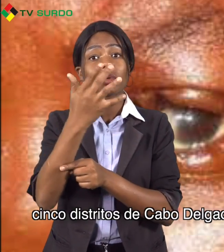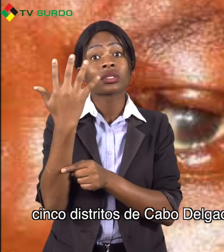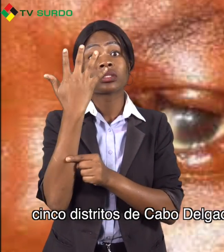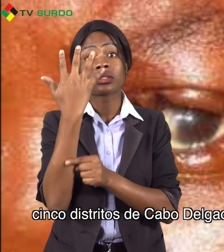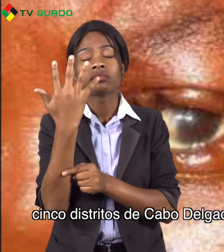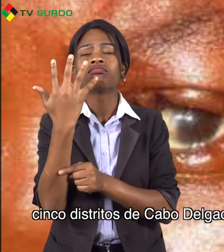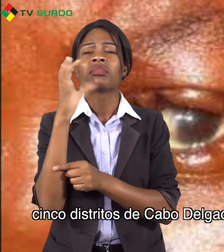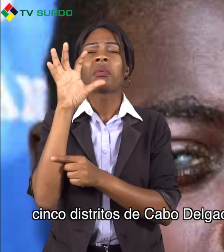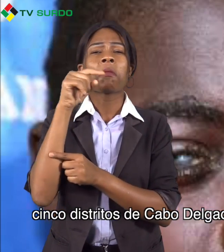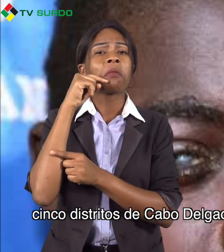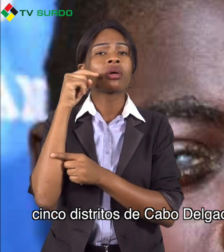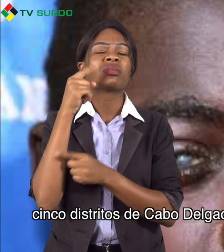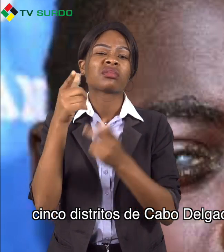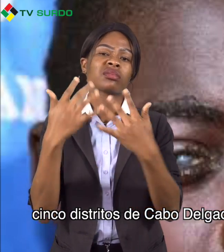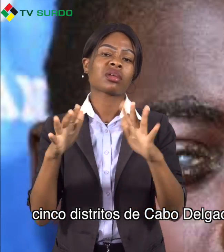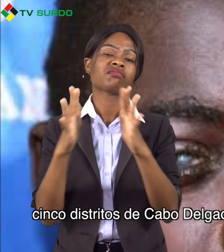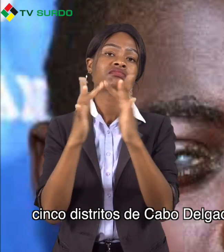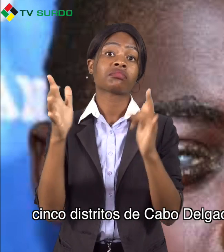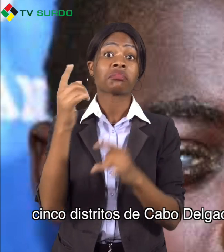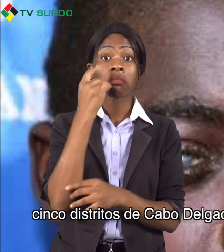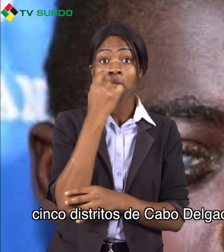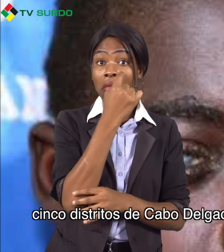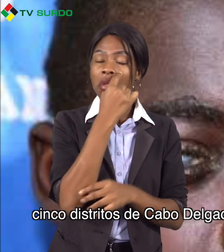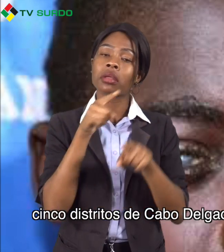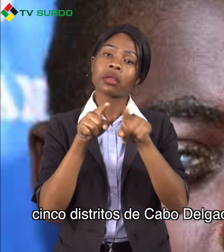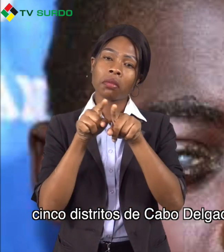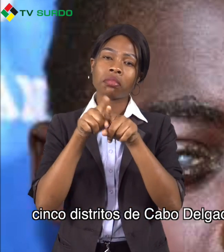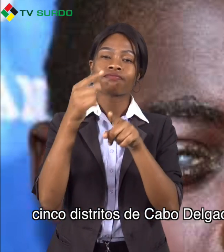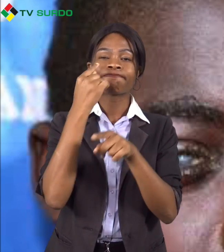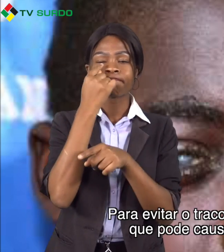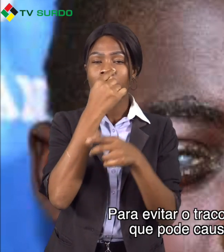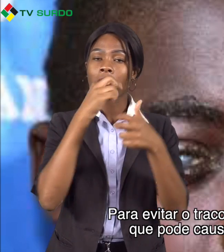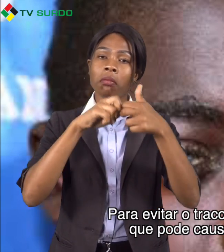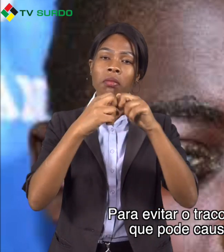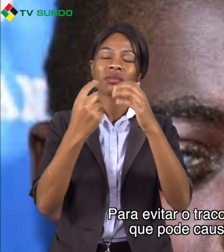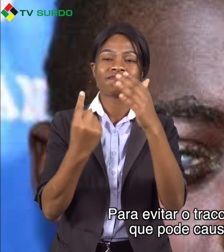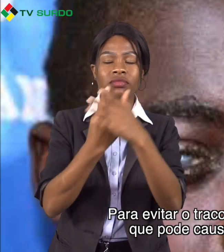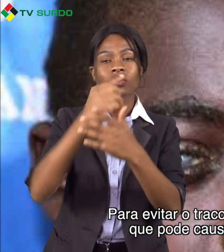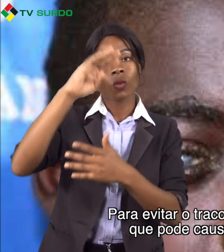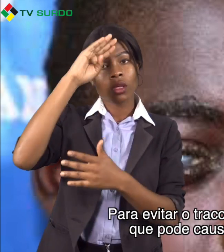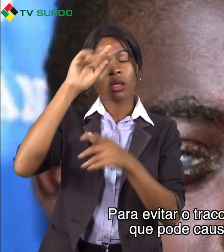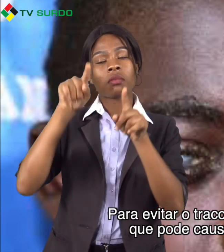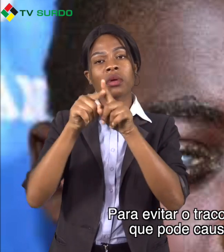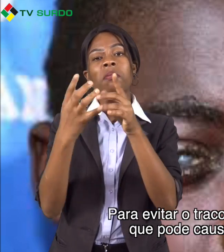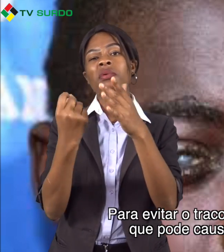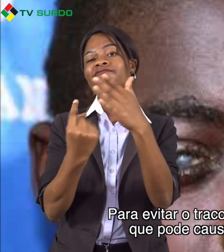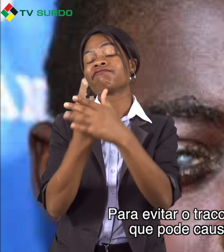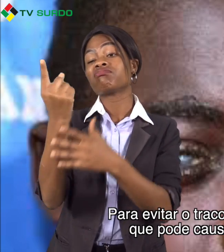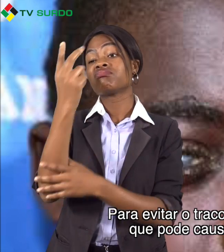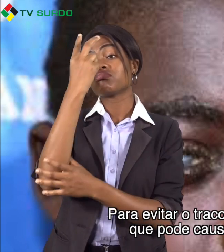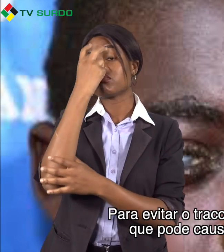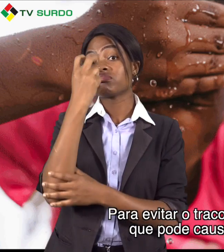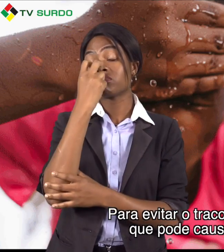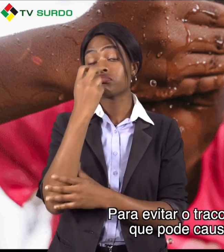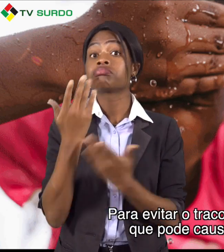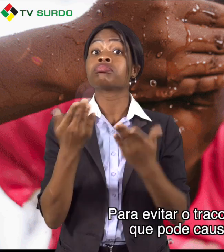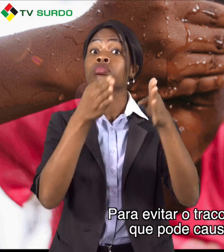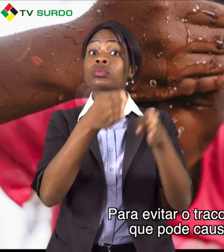cinco distritos de Cabo Delgado já estão livres do tracoma. Para evitar o tracoma, uma doença que pode causar a cegueira,